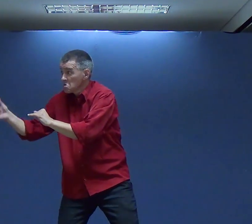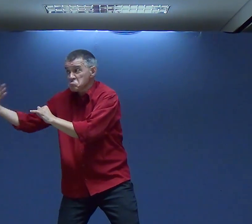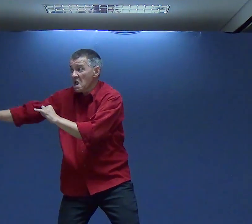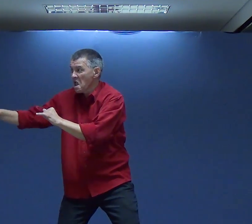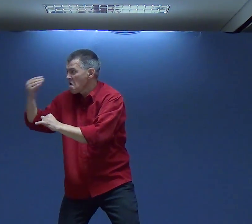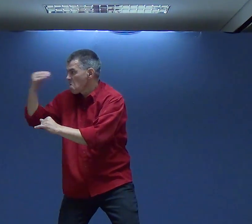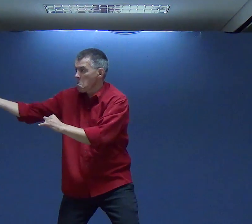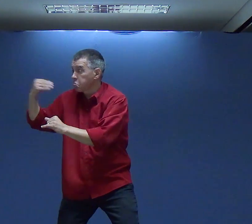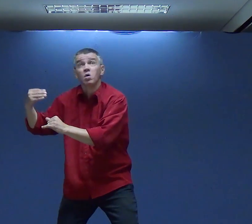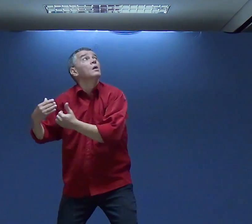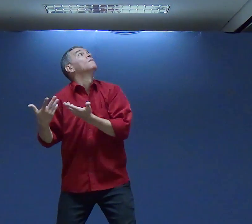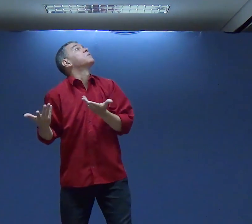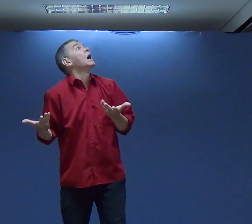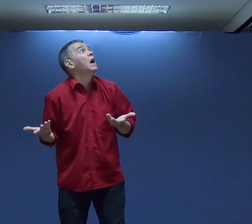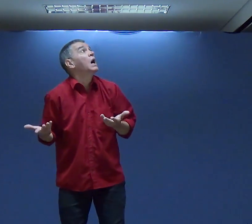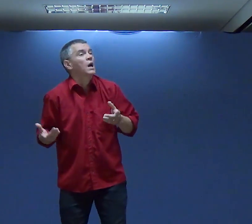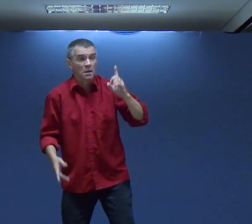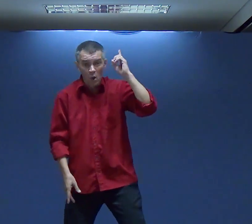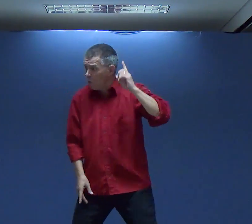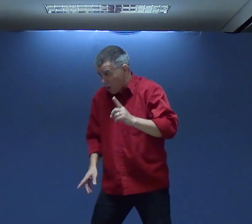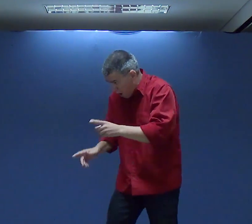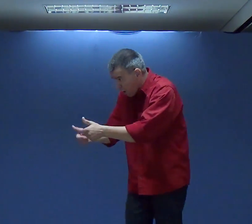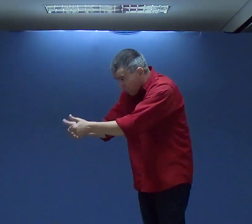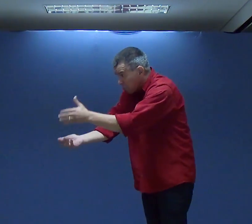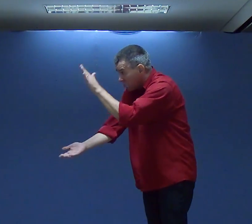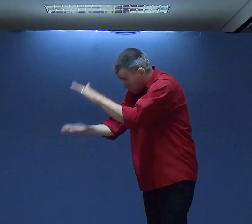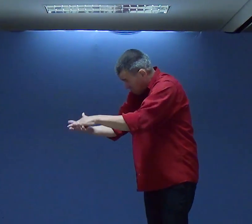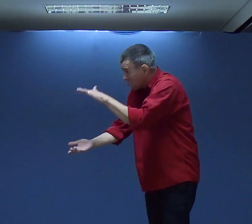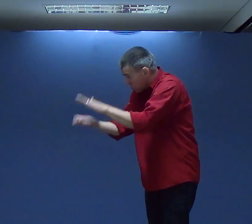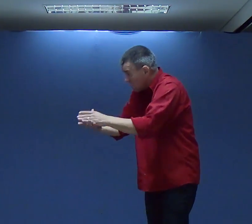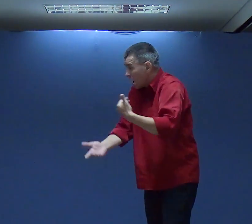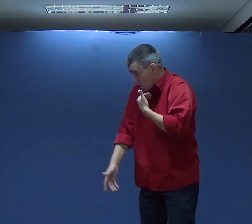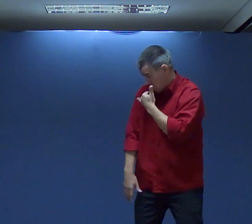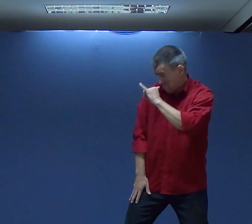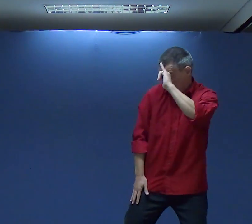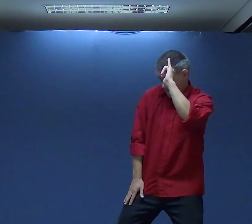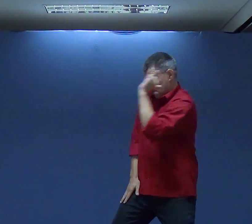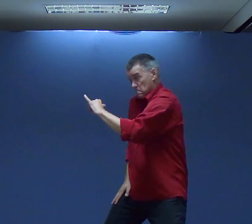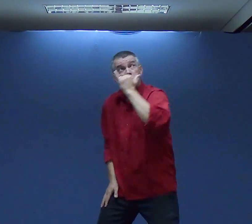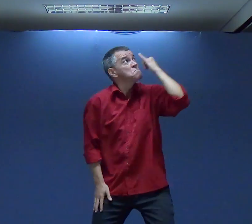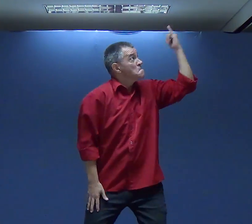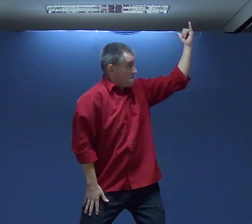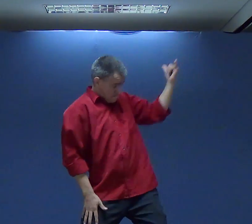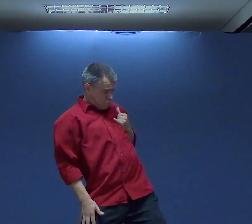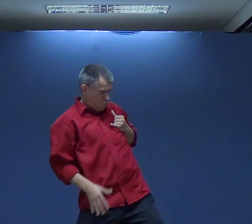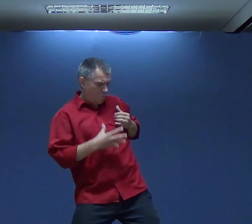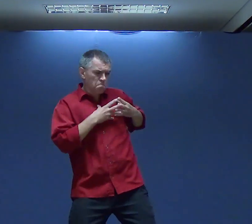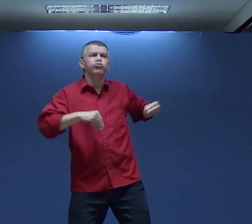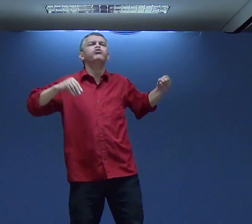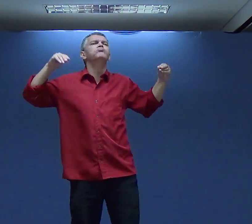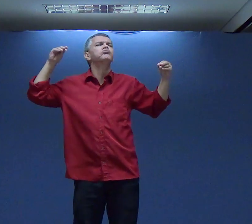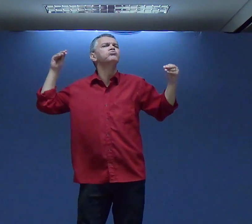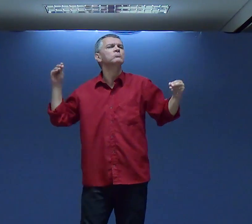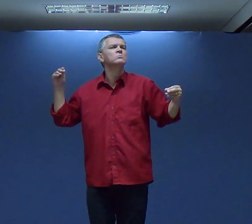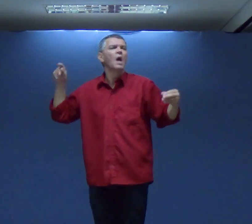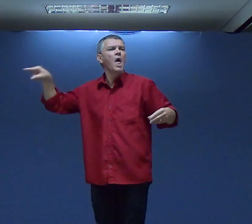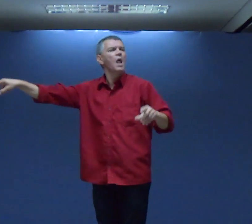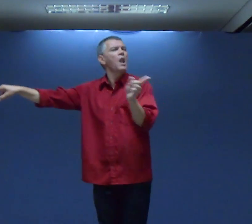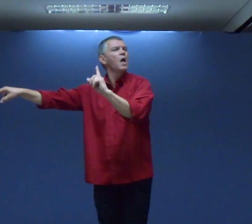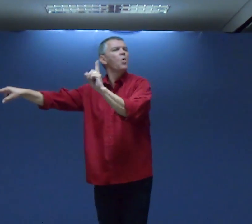Percebe O que você Fez Você está Lindo Diante De Deus De você Mesmo E